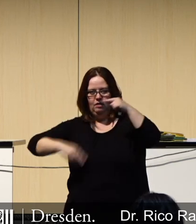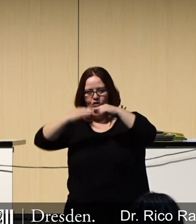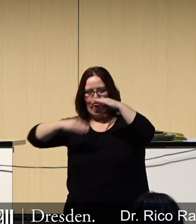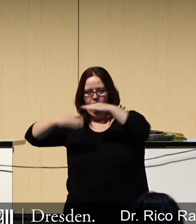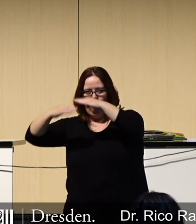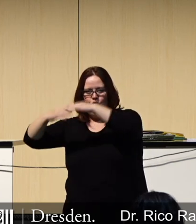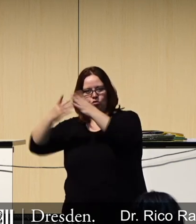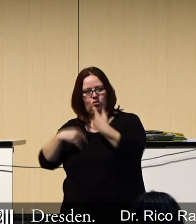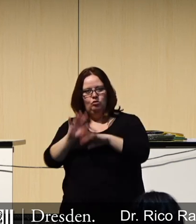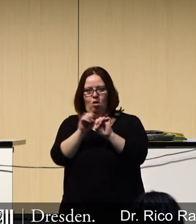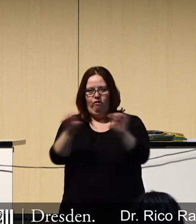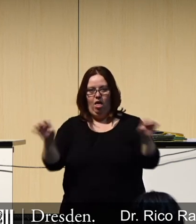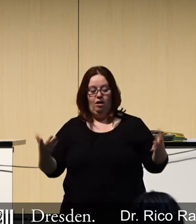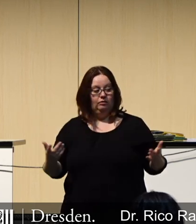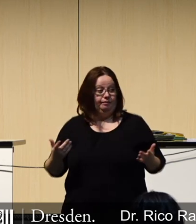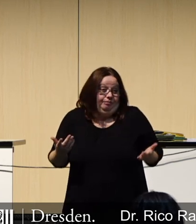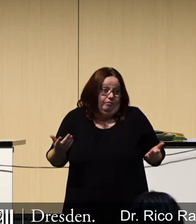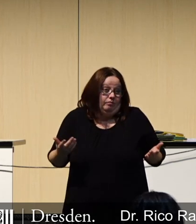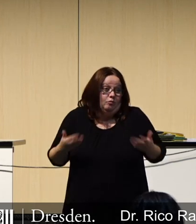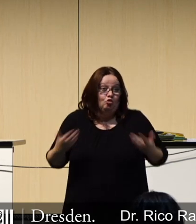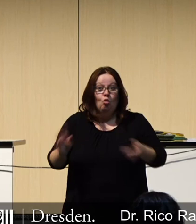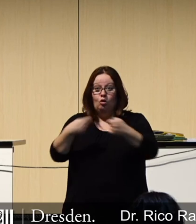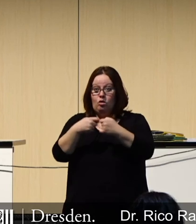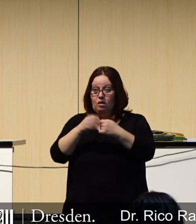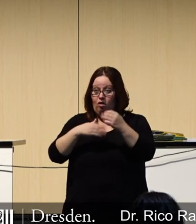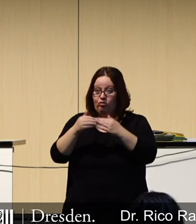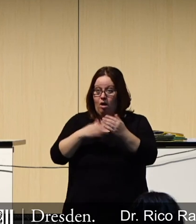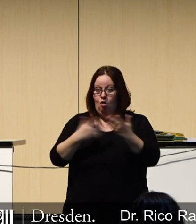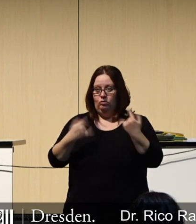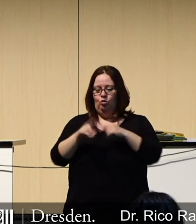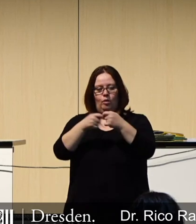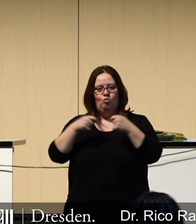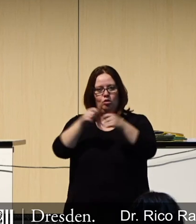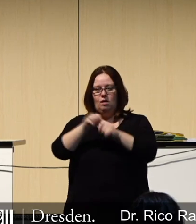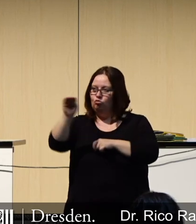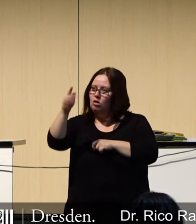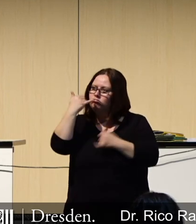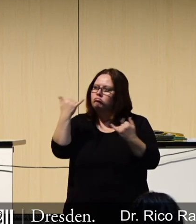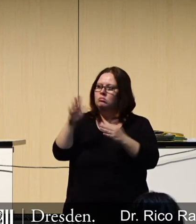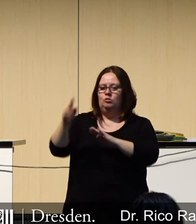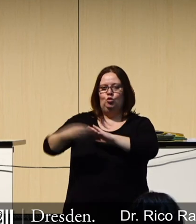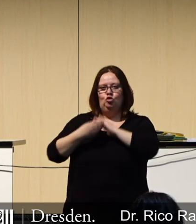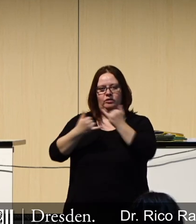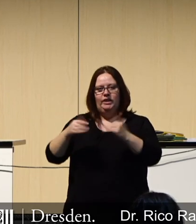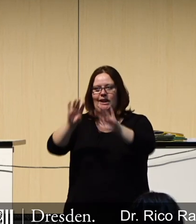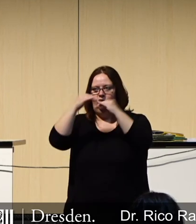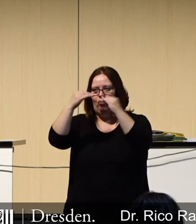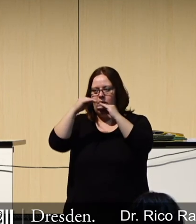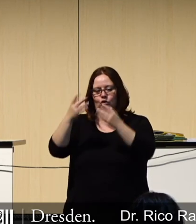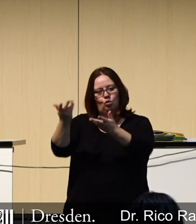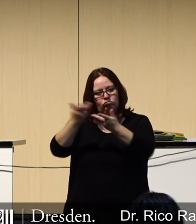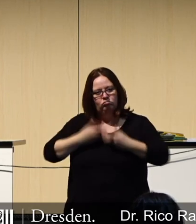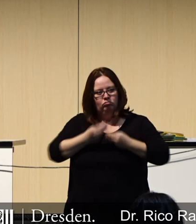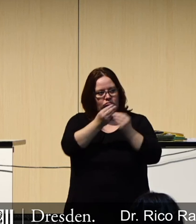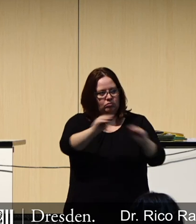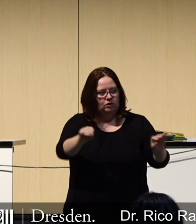Klärung offener Fragen. Und einfach da den Kontakt aufzubauen, dort auf das Bundesamt zuzugehen und zu sagen, eine Informationsinitiative